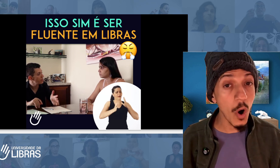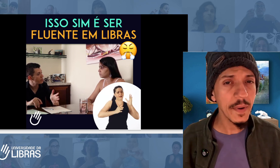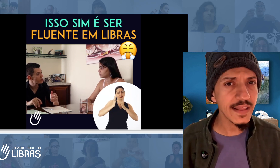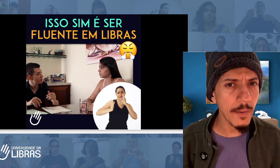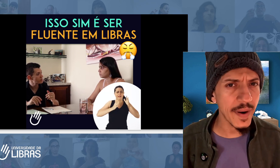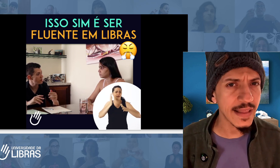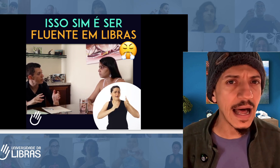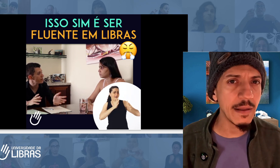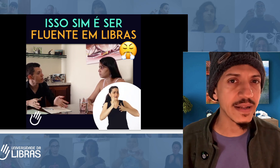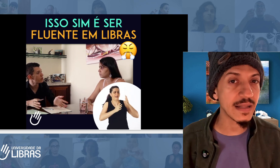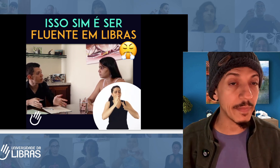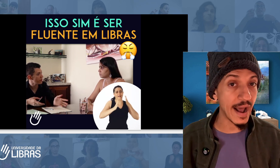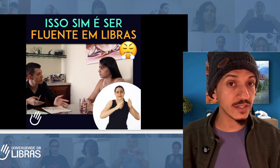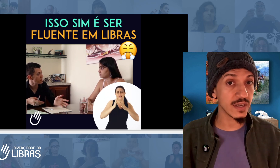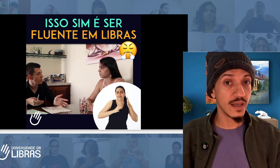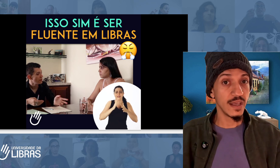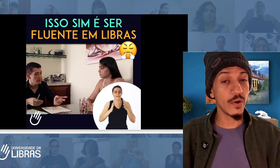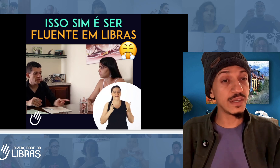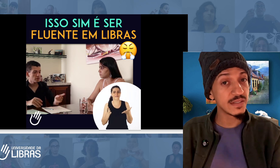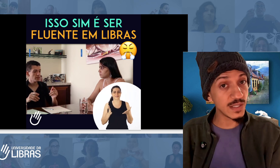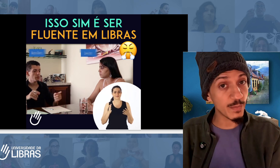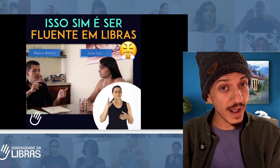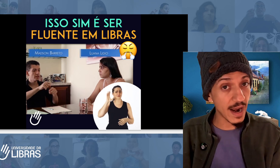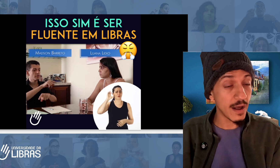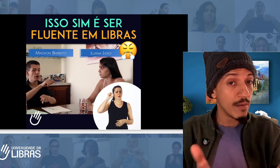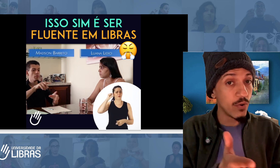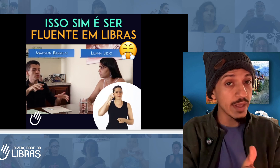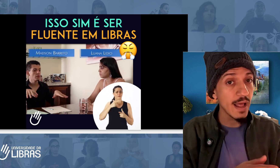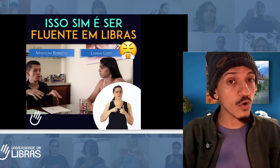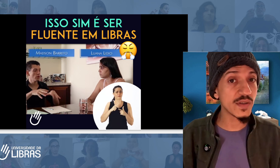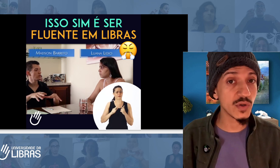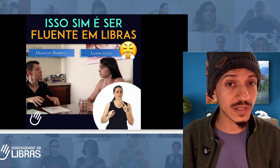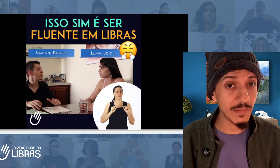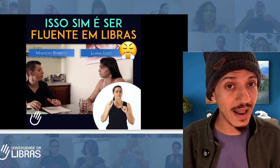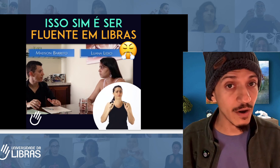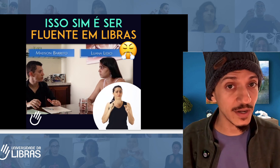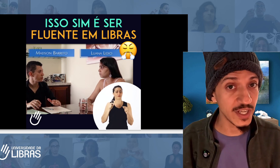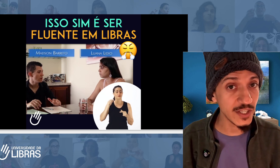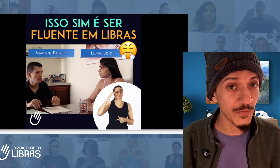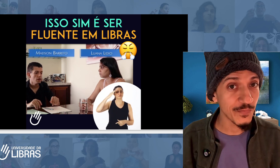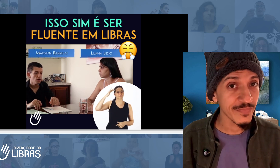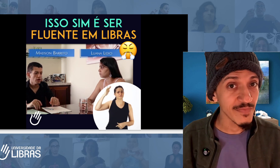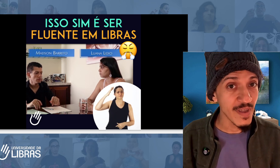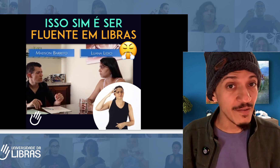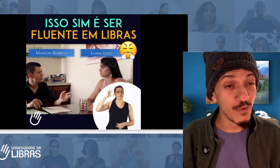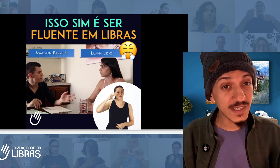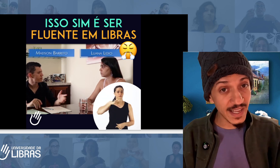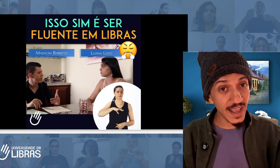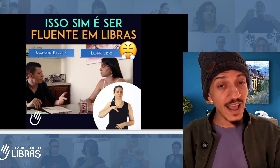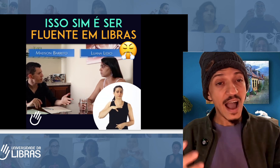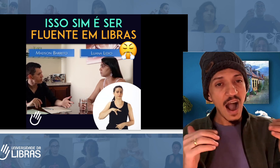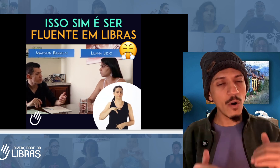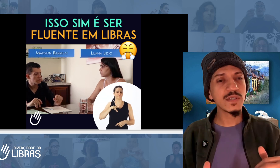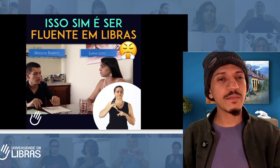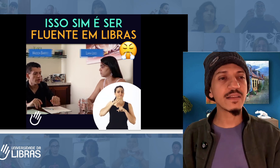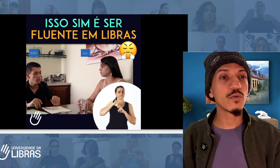interpretar a Libras na prática, e eu ensinei isso para ela porque ela começou a trabalhar com a gente. Você, ao se matricular